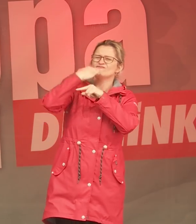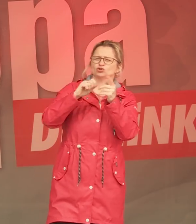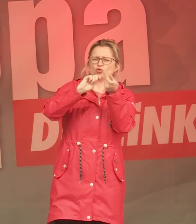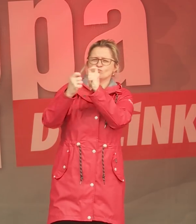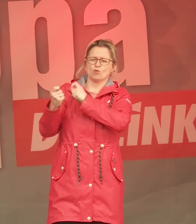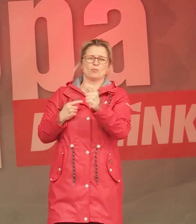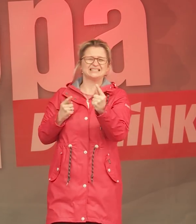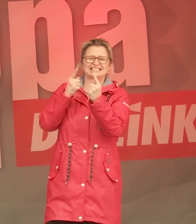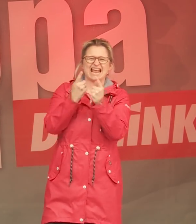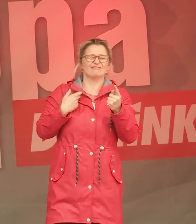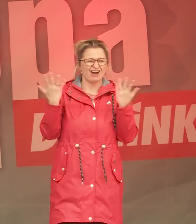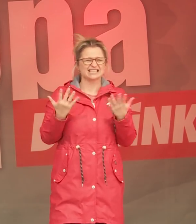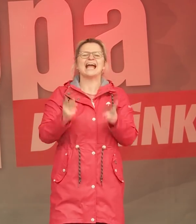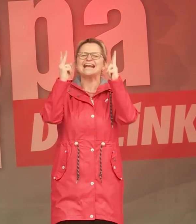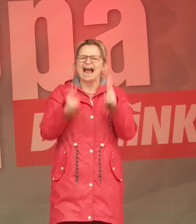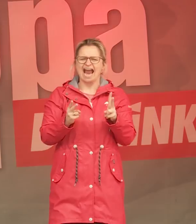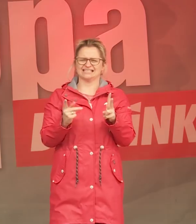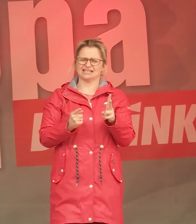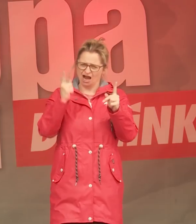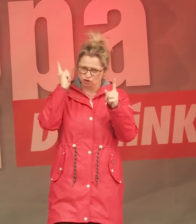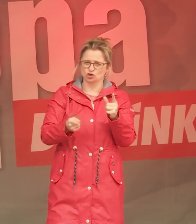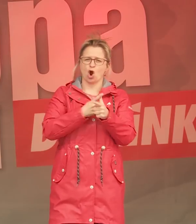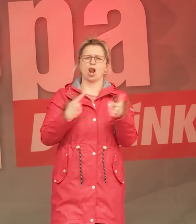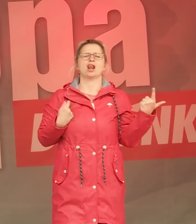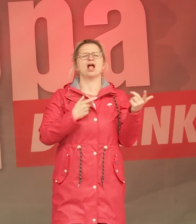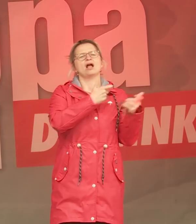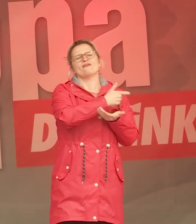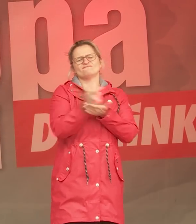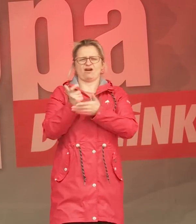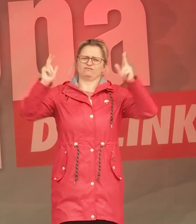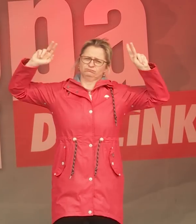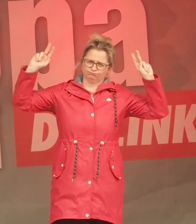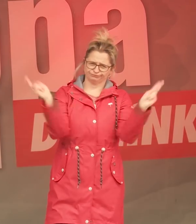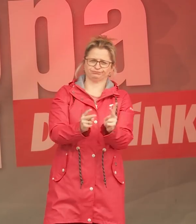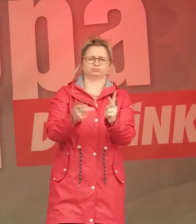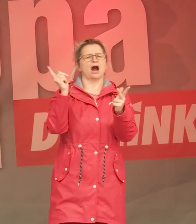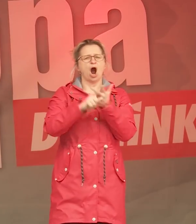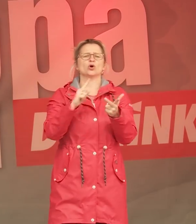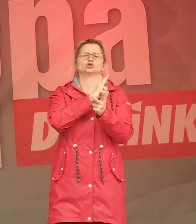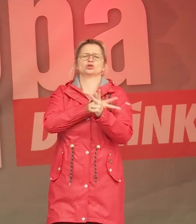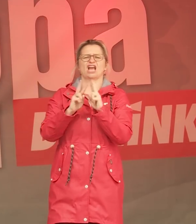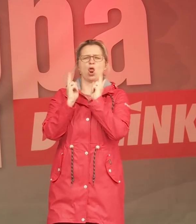Gerechtigkeitswende, für Abrüstung und eine sozialökologische Wende, auch in Brüssel.